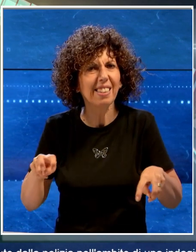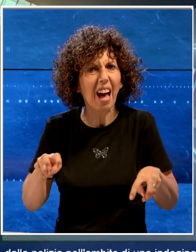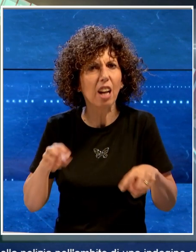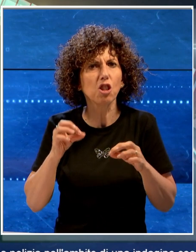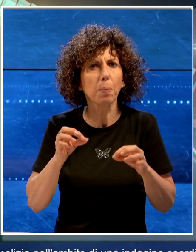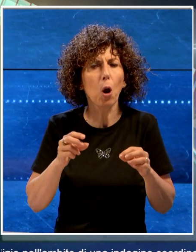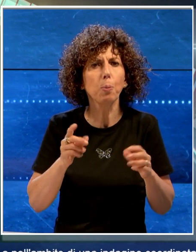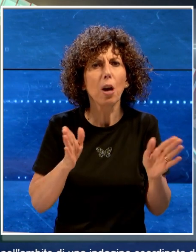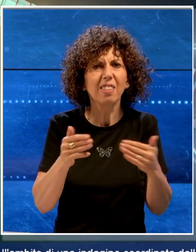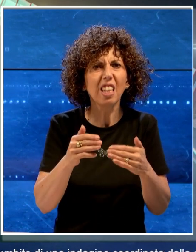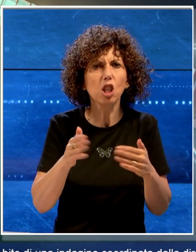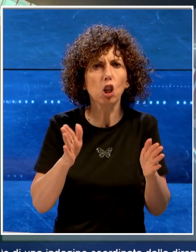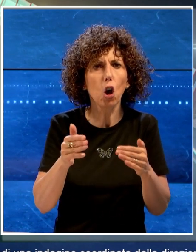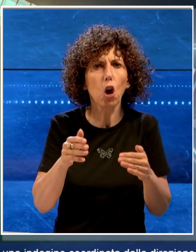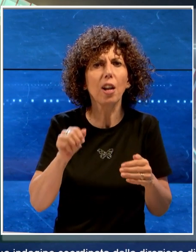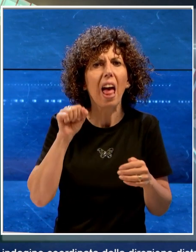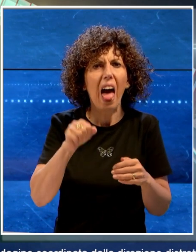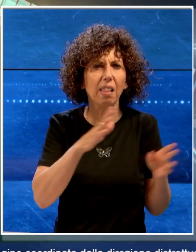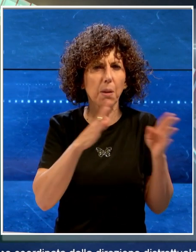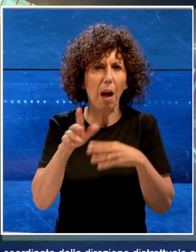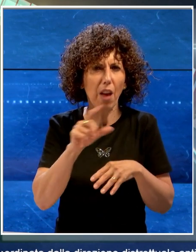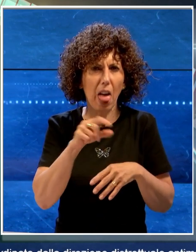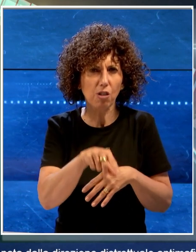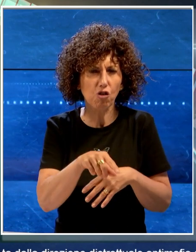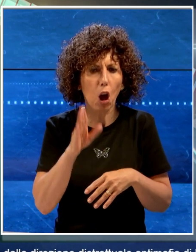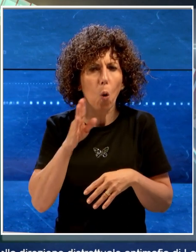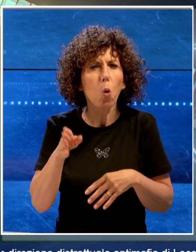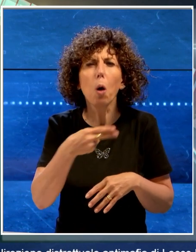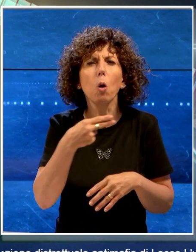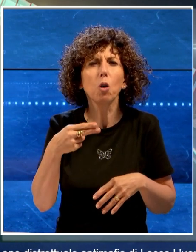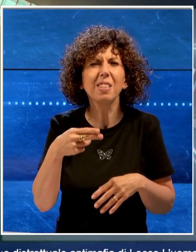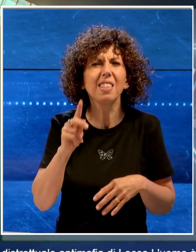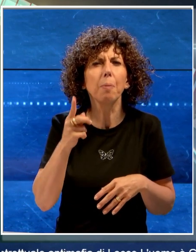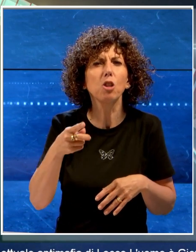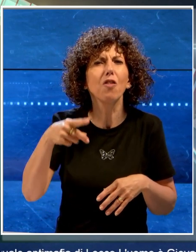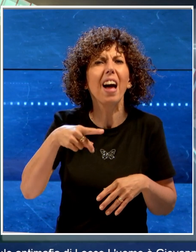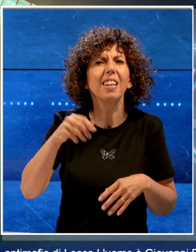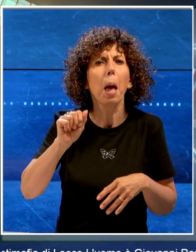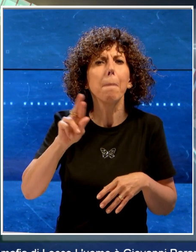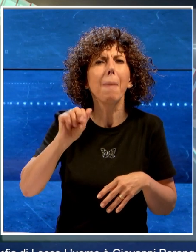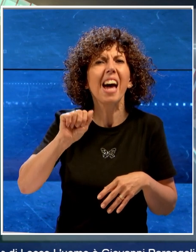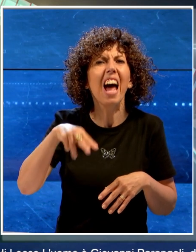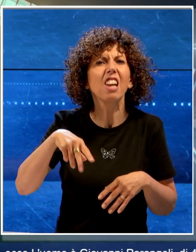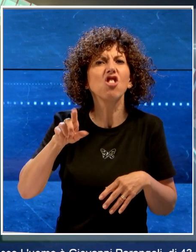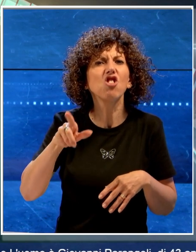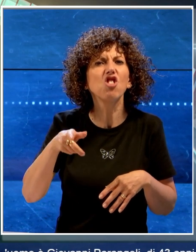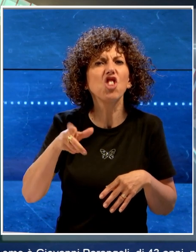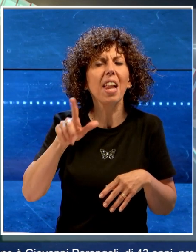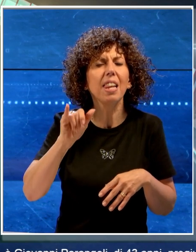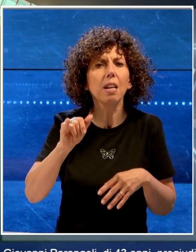distrettuale antimafia di Lecce. L'uomo è Giovanni Parangeli, 43 anni,